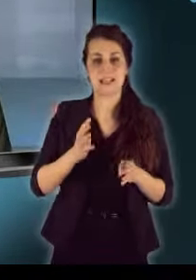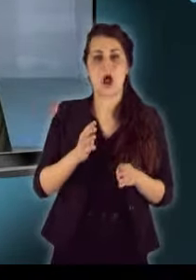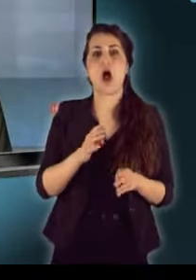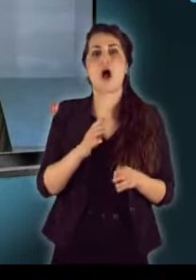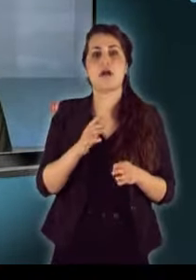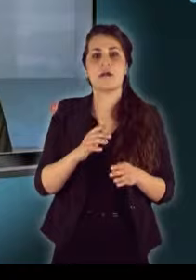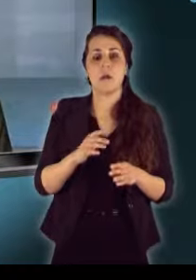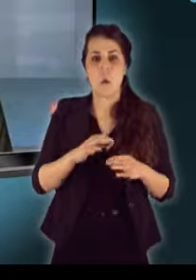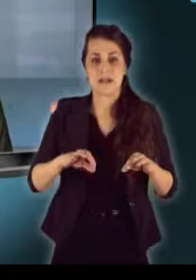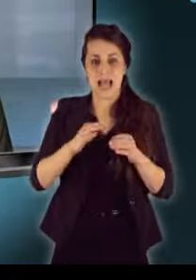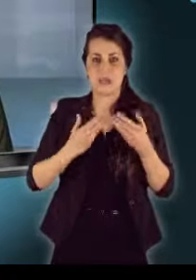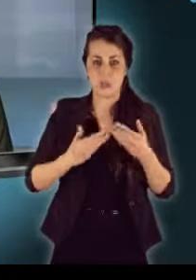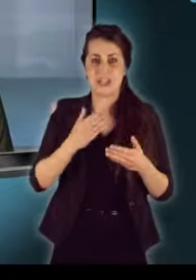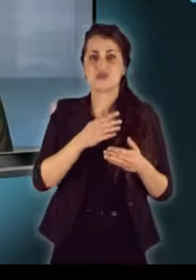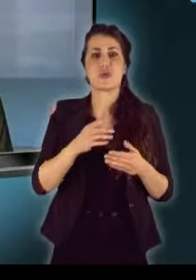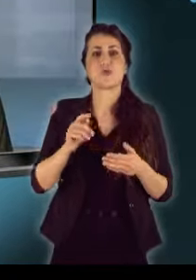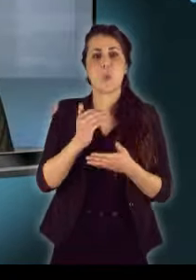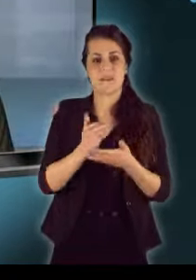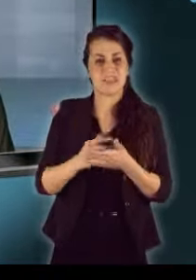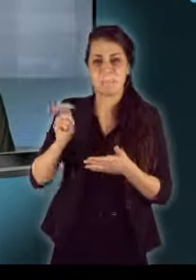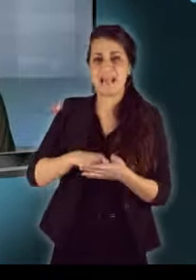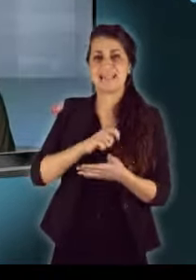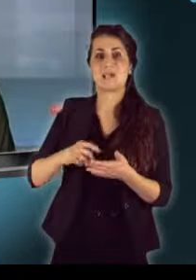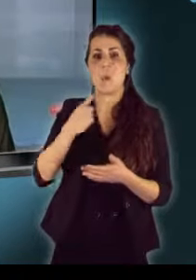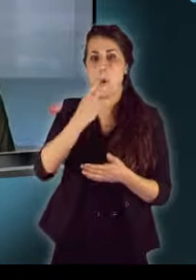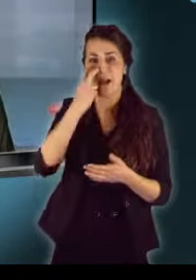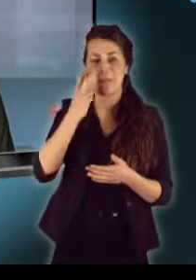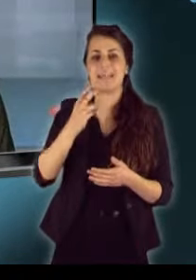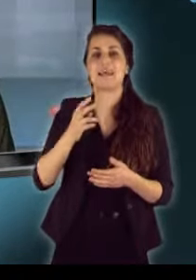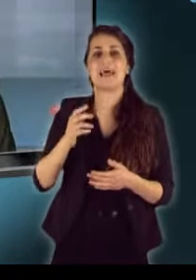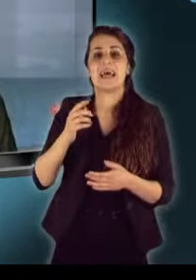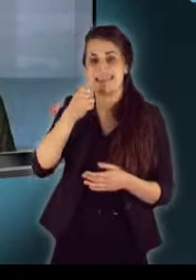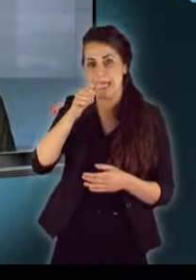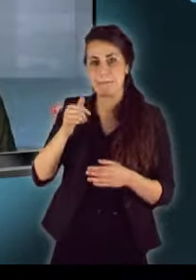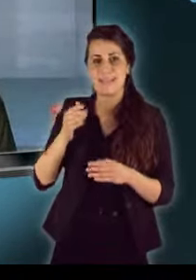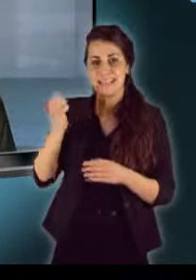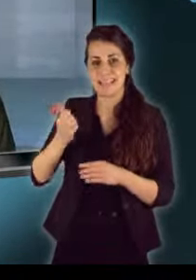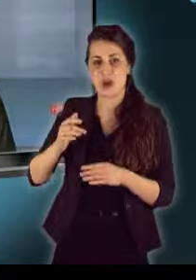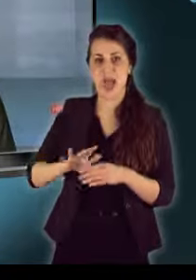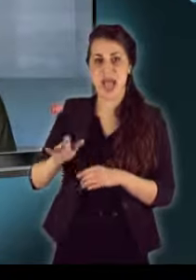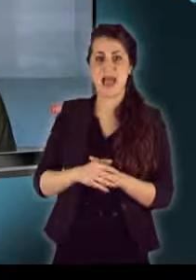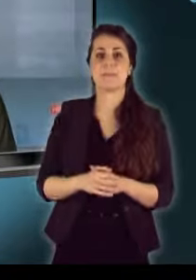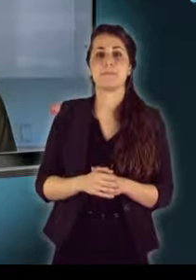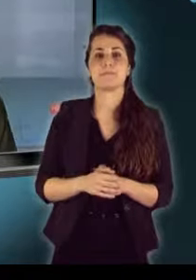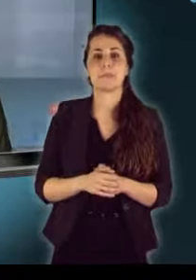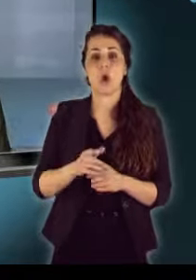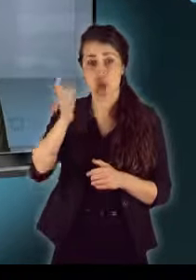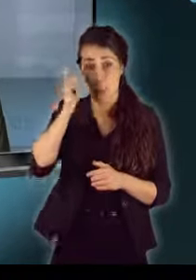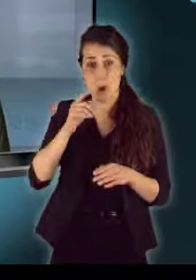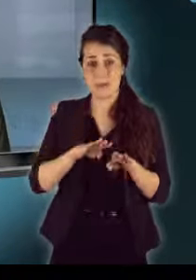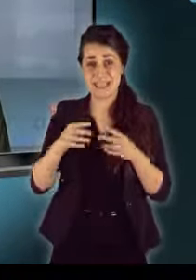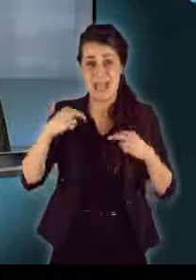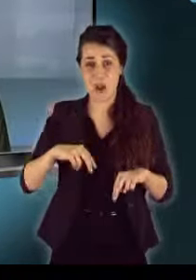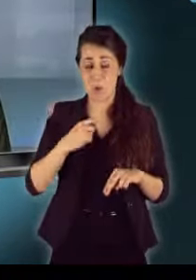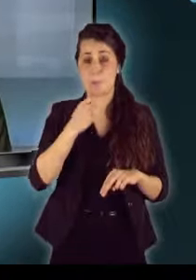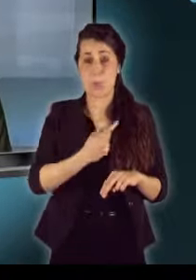örmény népírtást tagadását. Törökország már jó előre tiltakozott. Recep Tayyip Erdogan török miniszterelnök pedig kielentette,